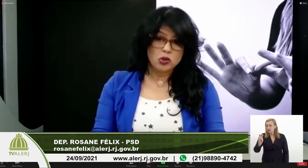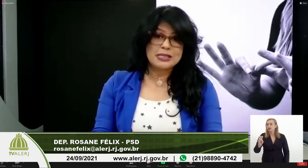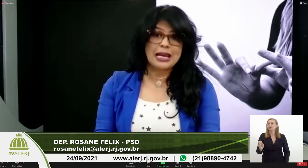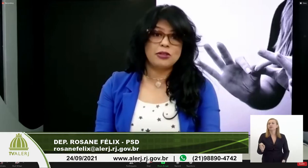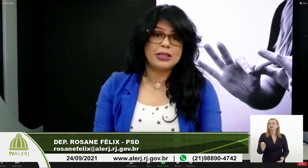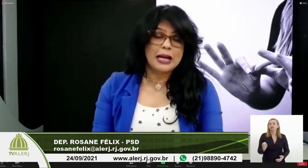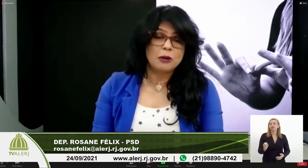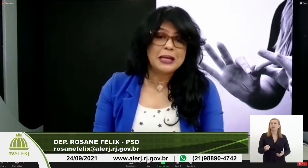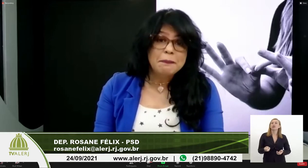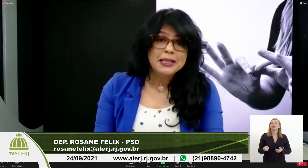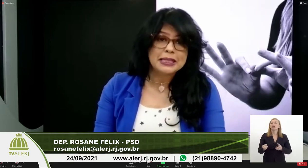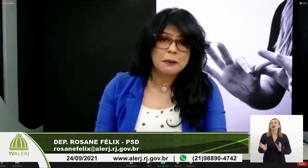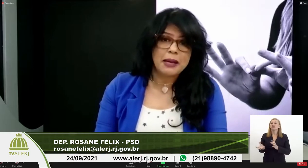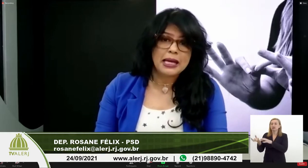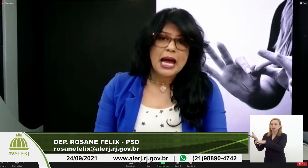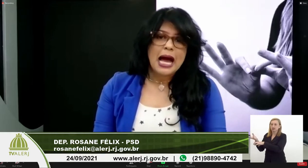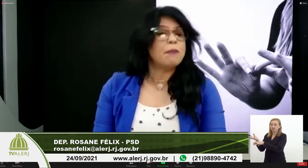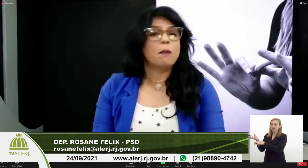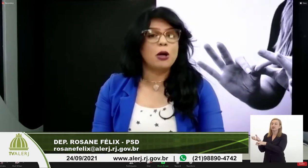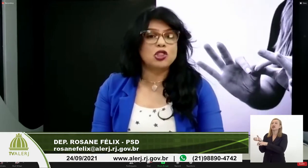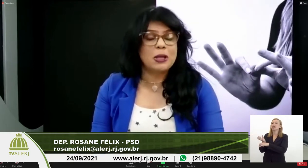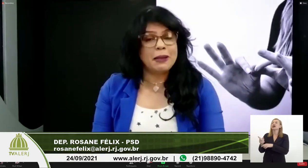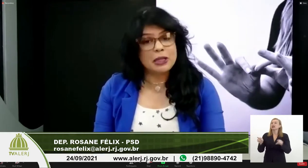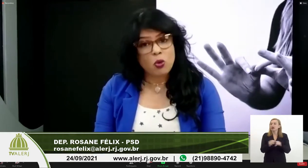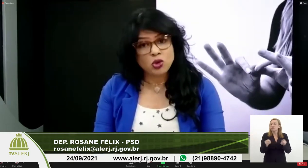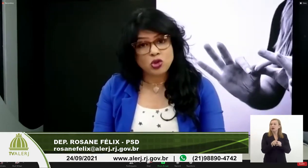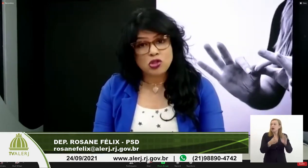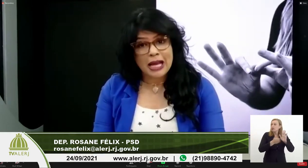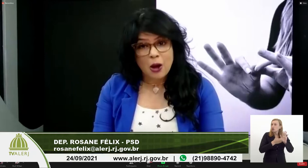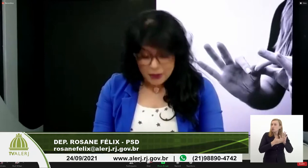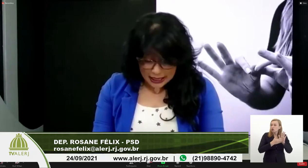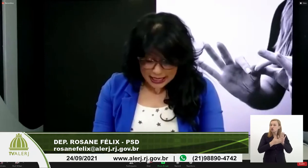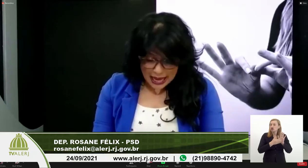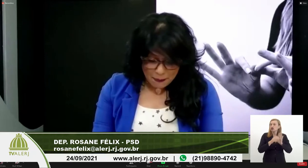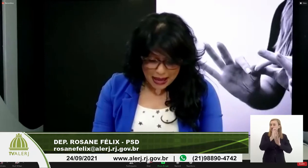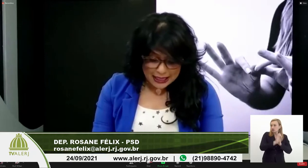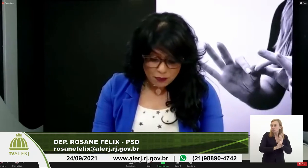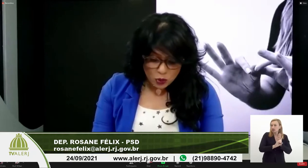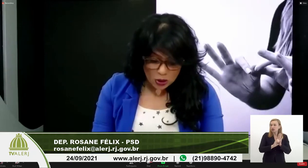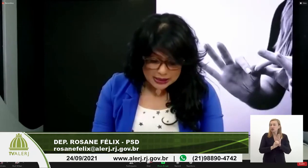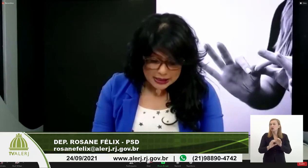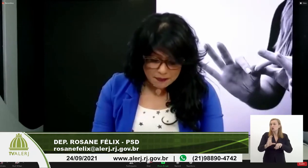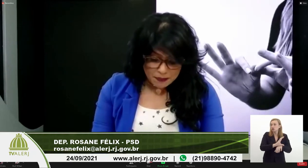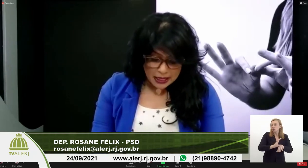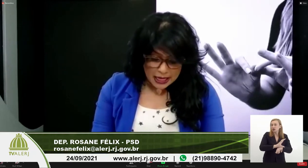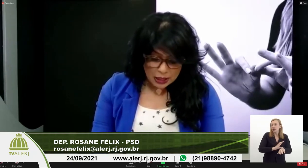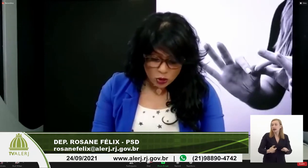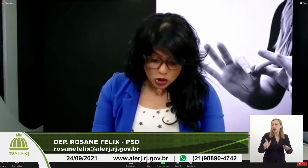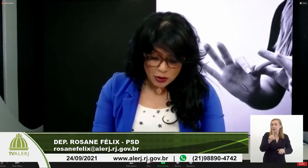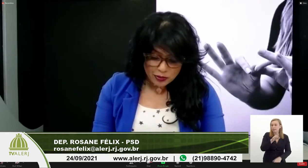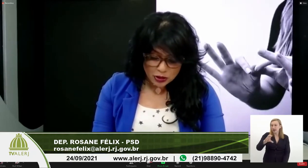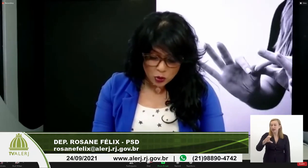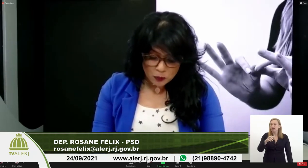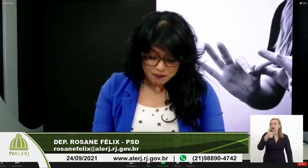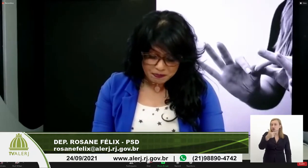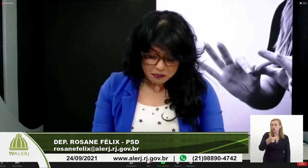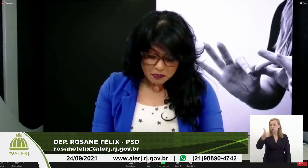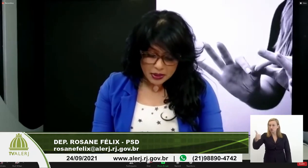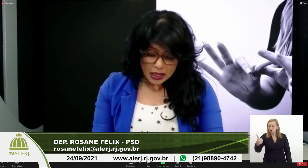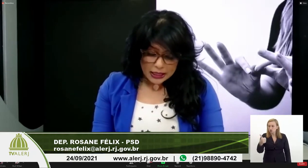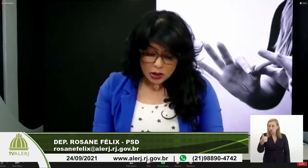Atualmente, no Senado Federal, tramita também a proposta de emenda constitucional, que é a PEC 12, 2021,